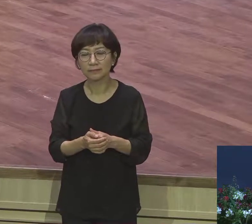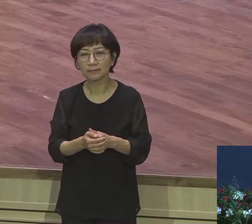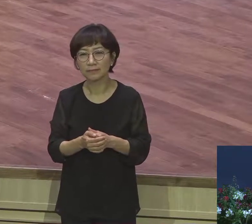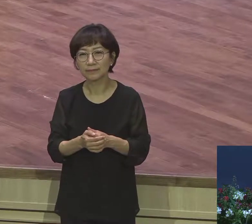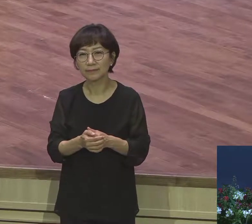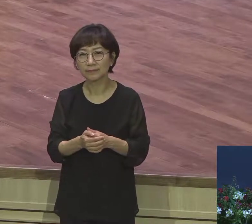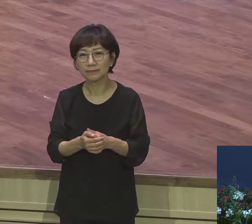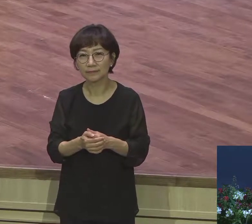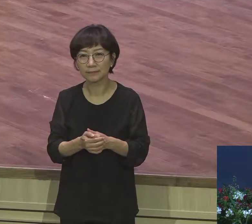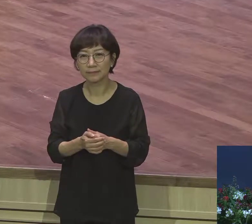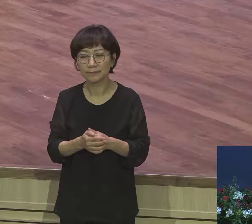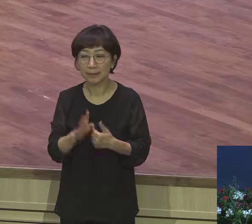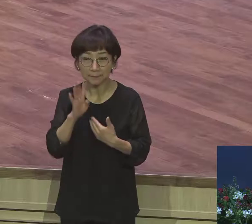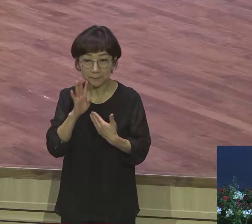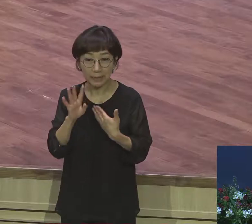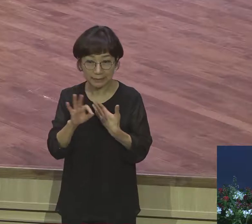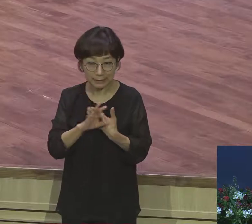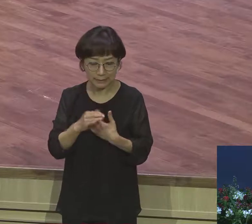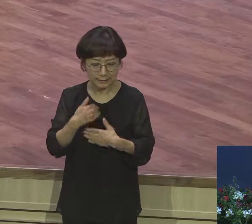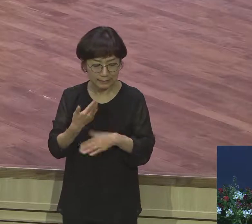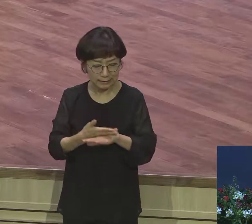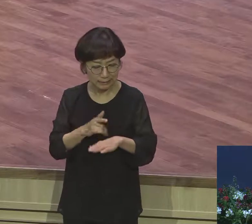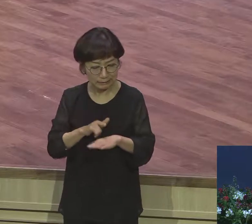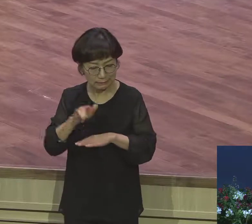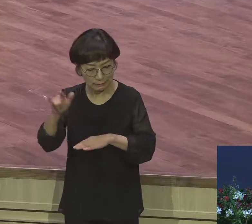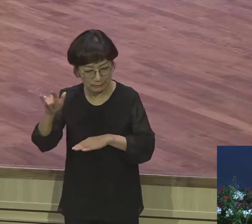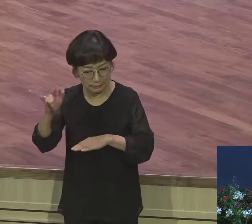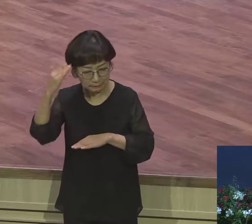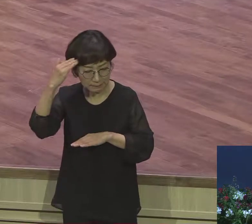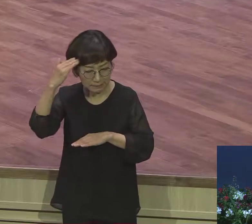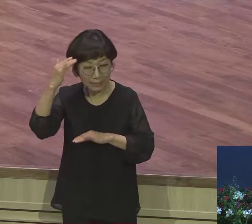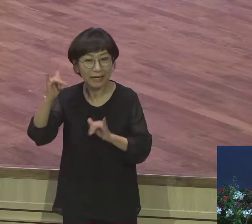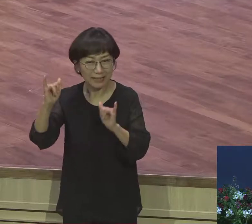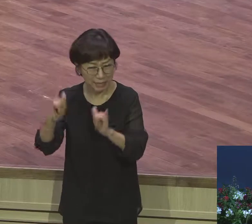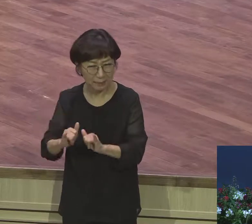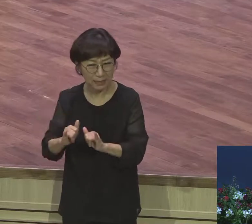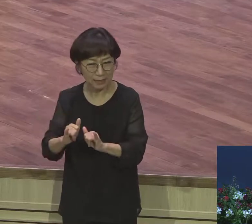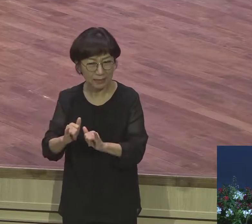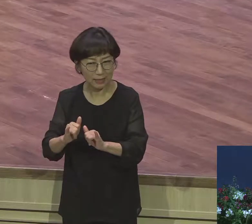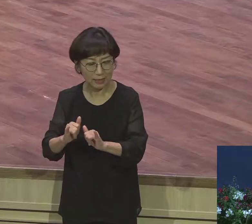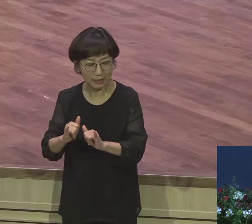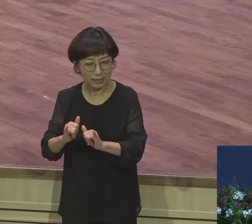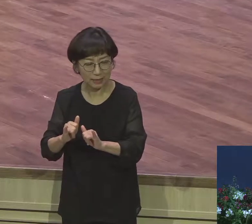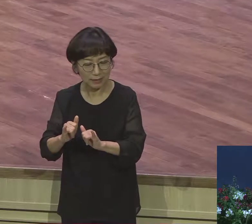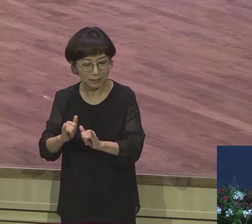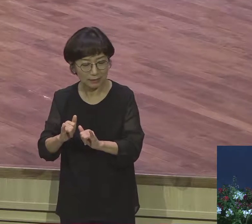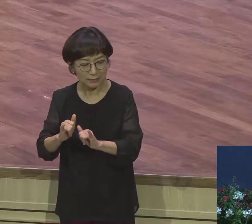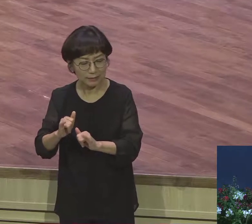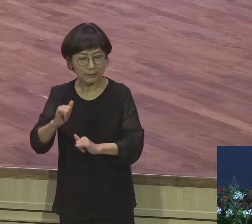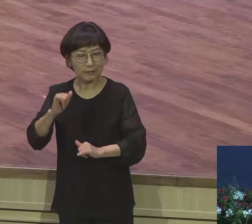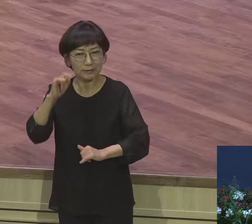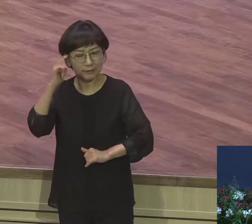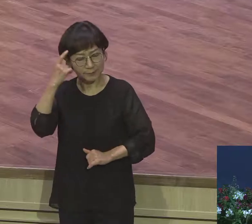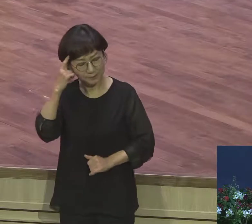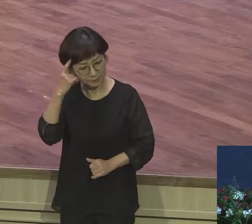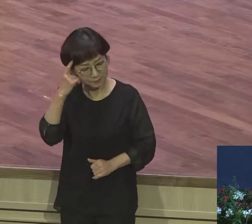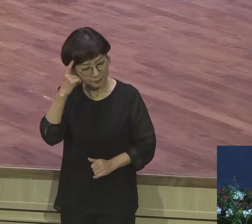만약에 해외 갔을 때 얼음 생기면 안 된다 이래가지고 생각하고 있는데 이게 하나님의 기가 찬 방법으로